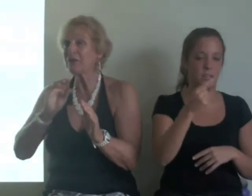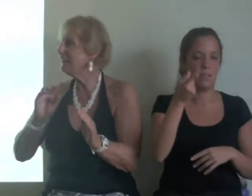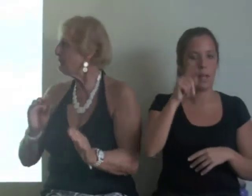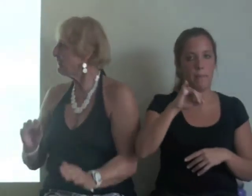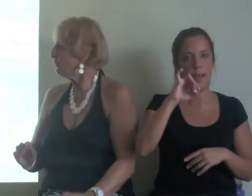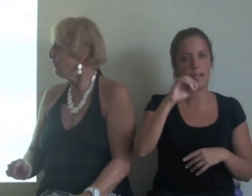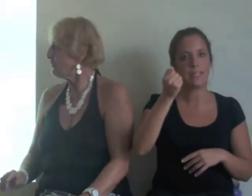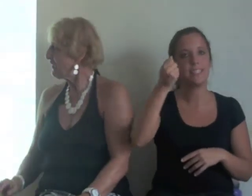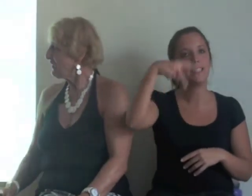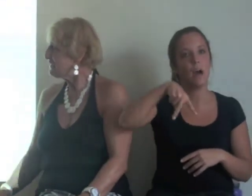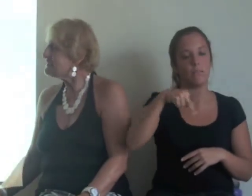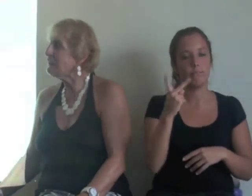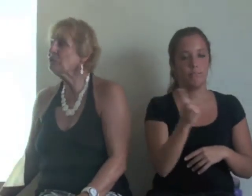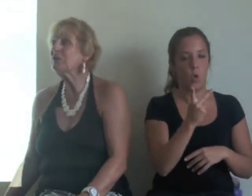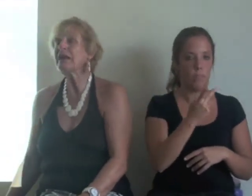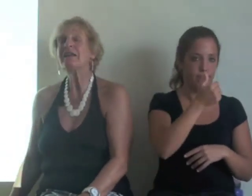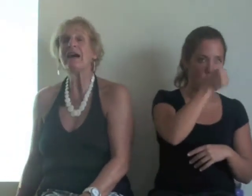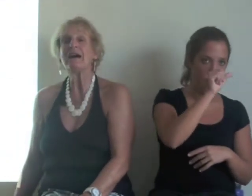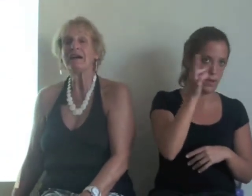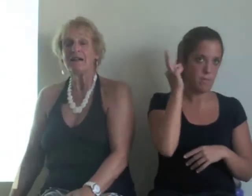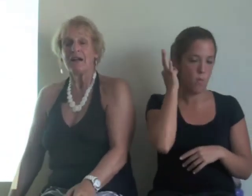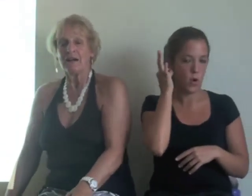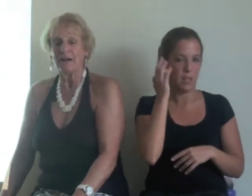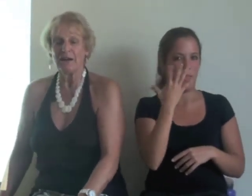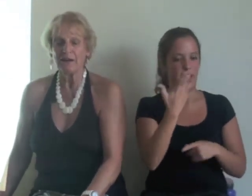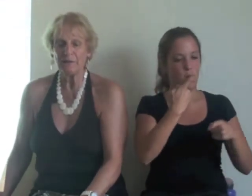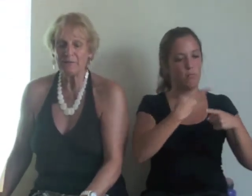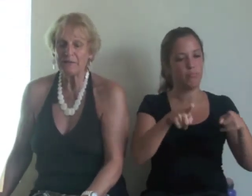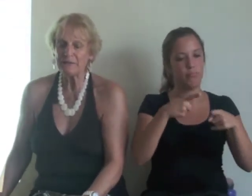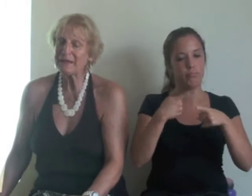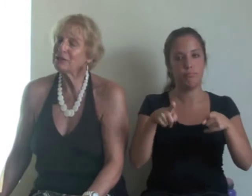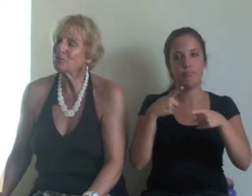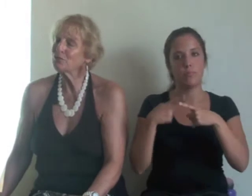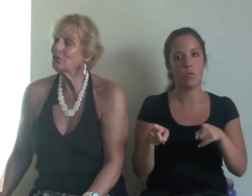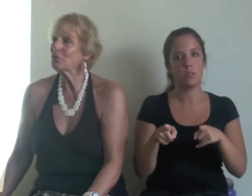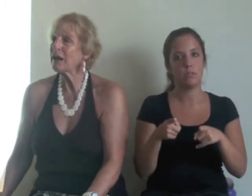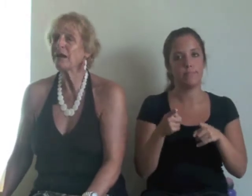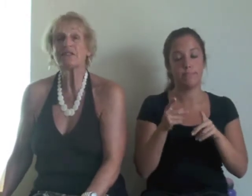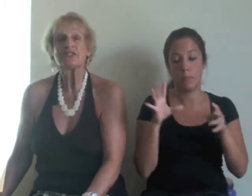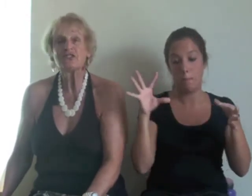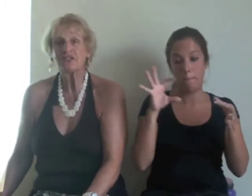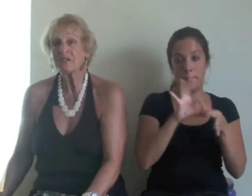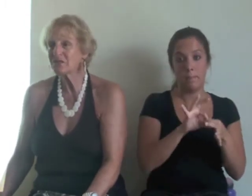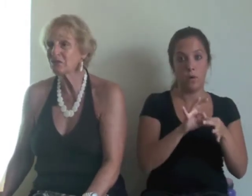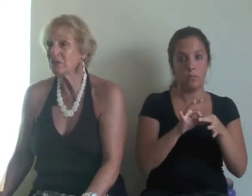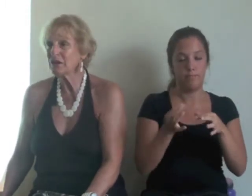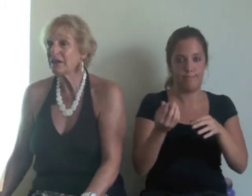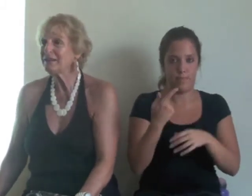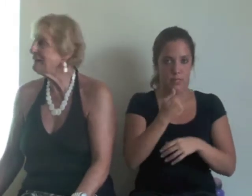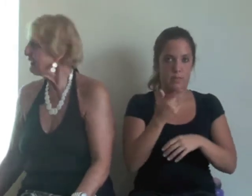elementos. Y según la digitopultura Shinji Jitsu, dice